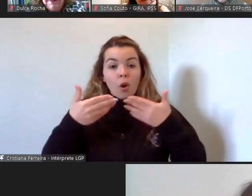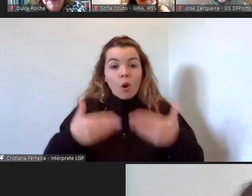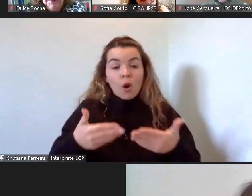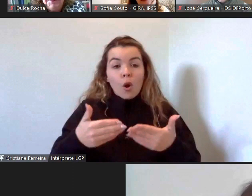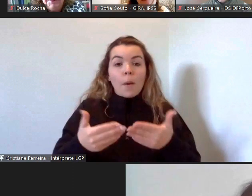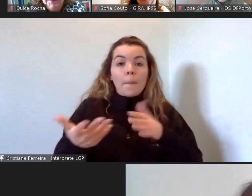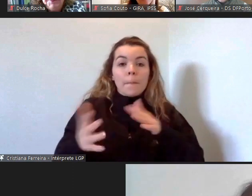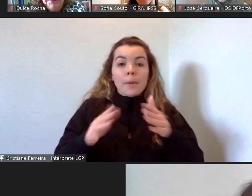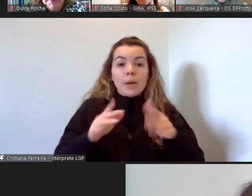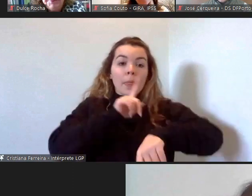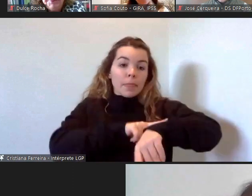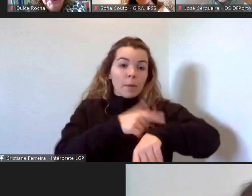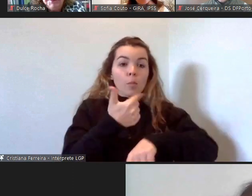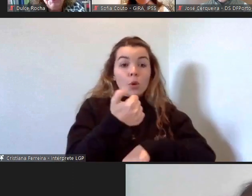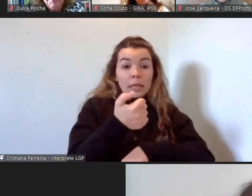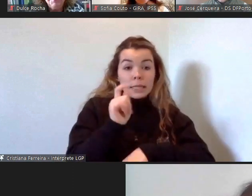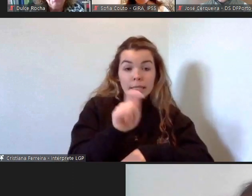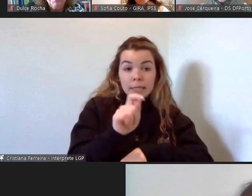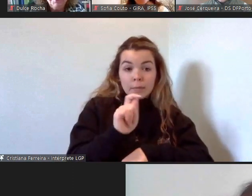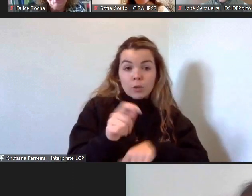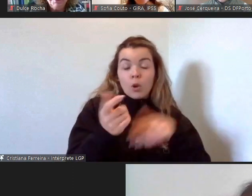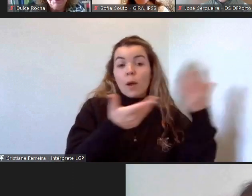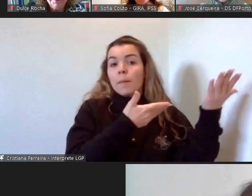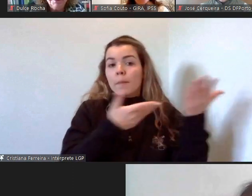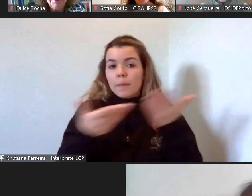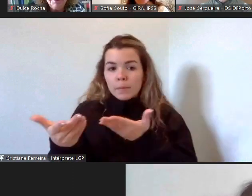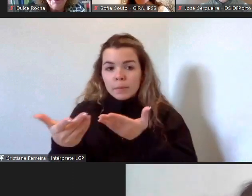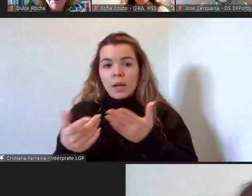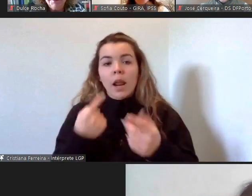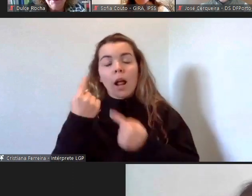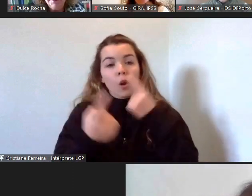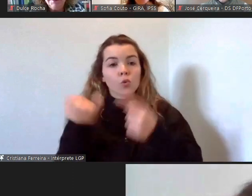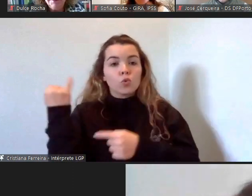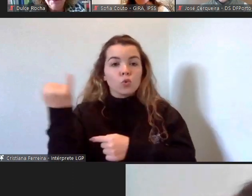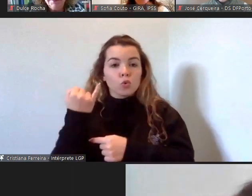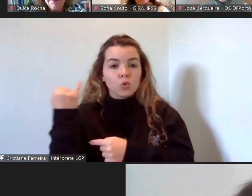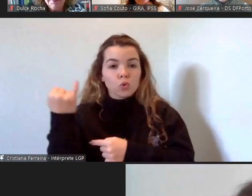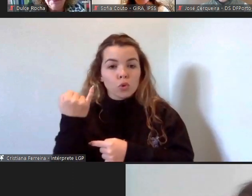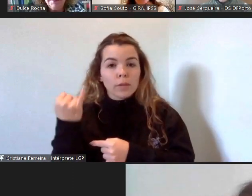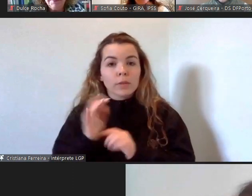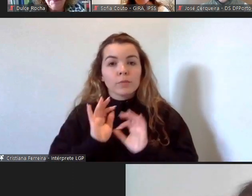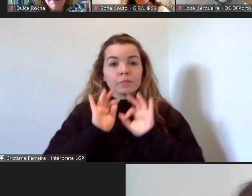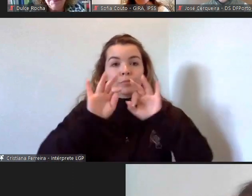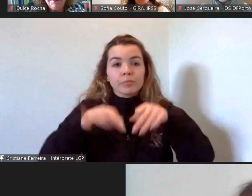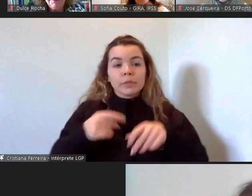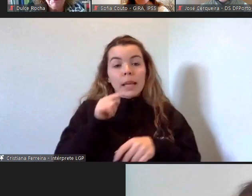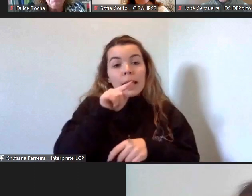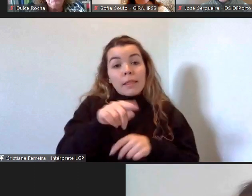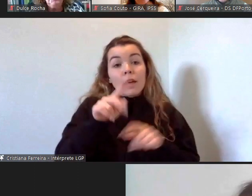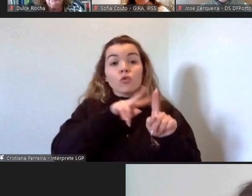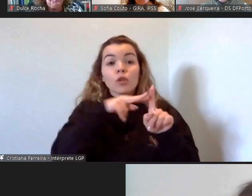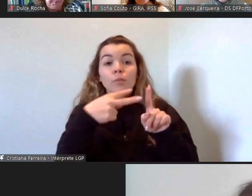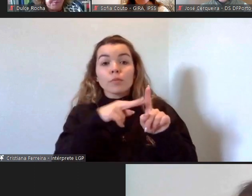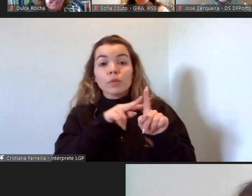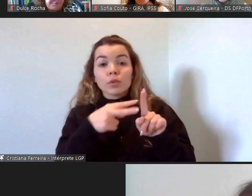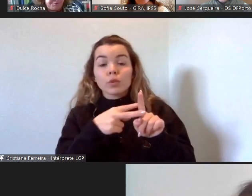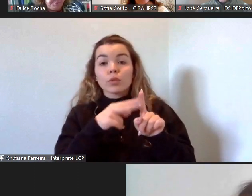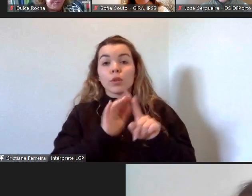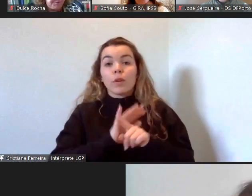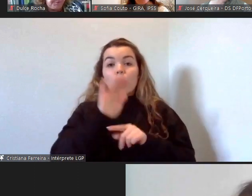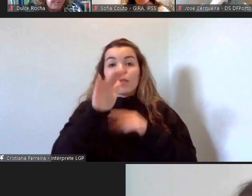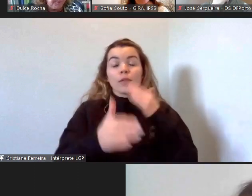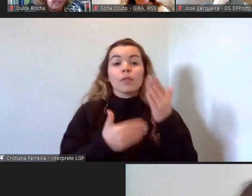cerca de 15 minutos, apresentar a respectiva entidade, os respectivos vetores de atuação, enfim, nesta perspectiva de promoção